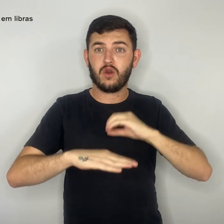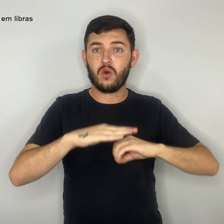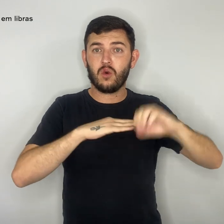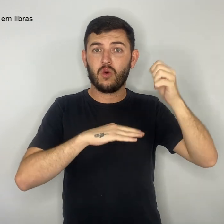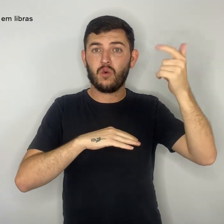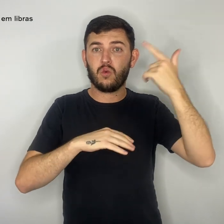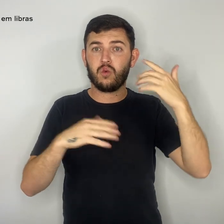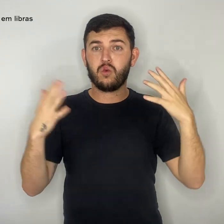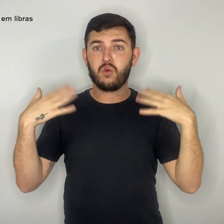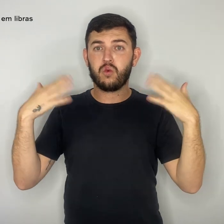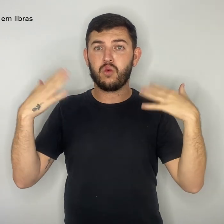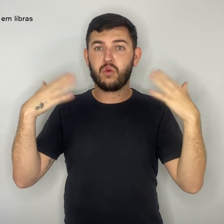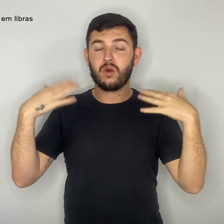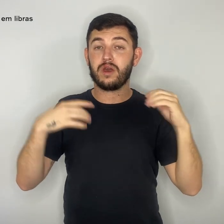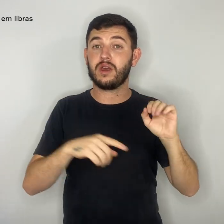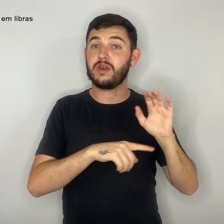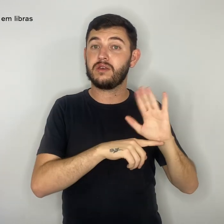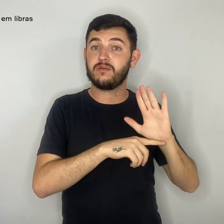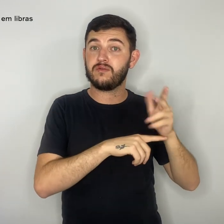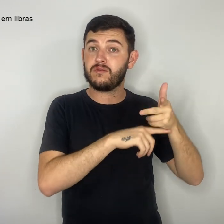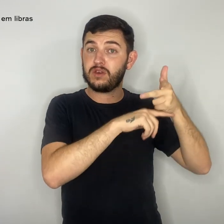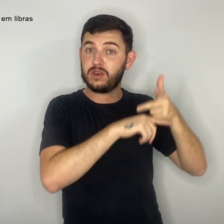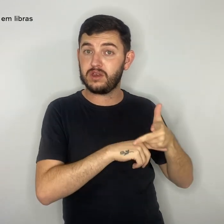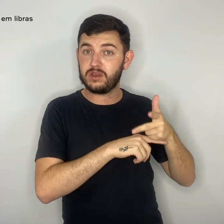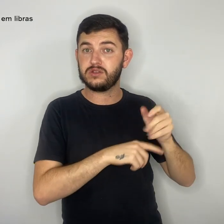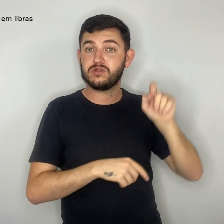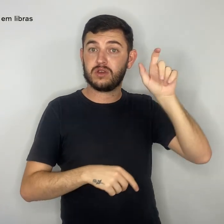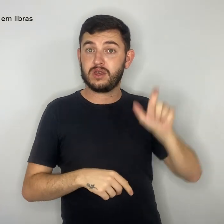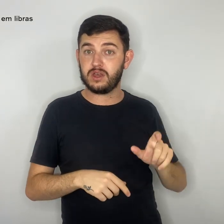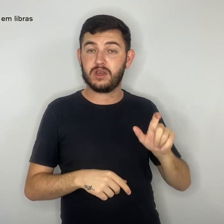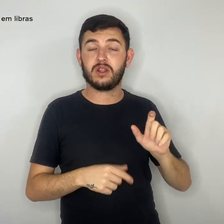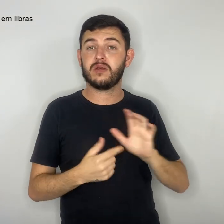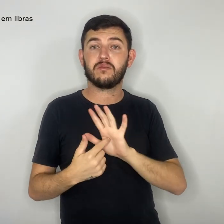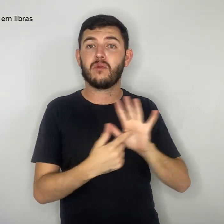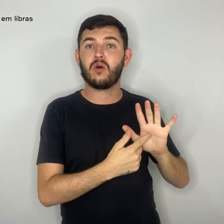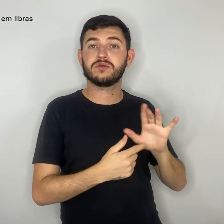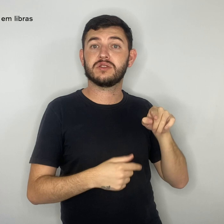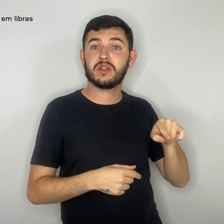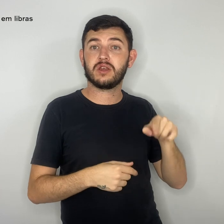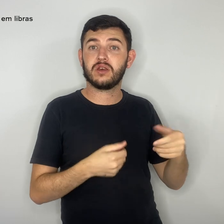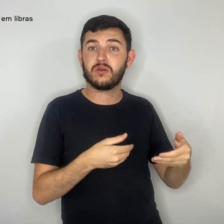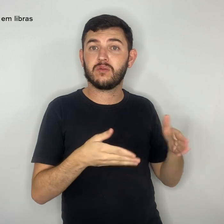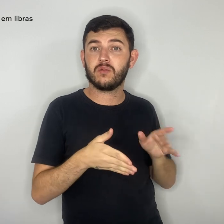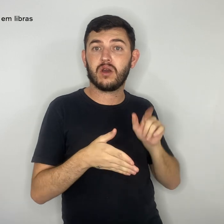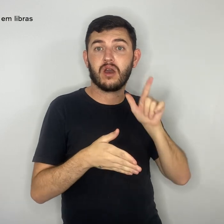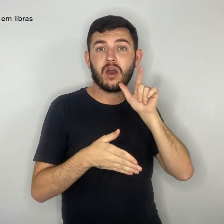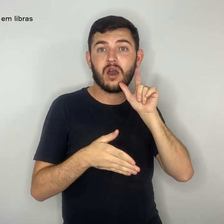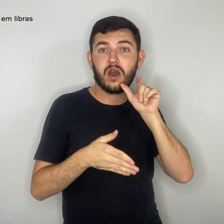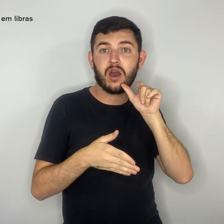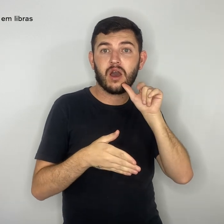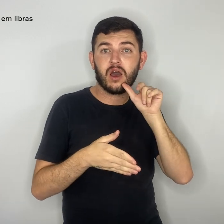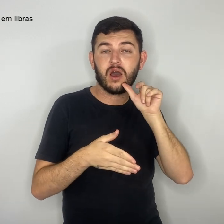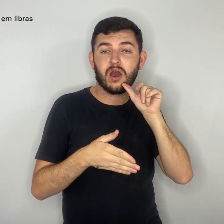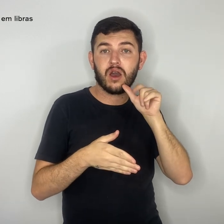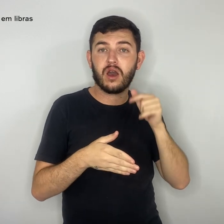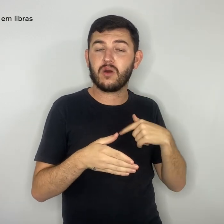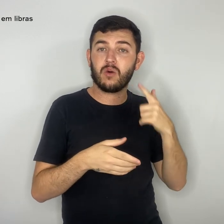bebedouros estão desligados porque estão dando choque e a escola não tem dinheiro para